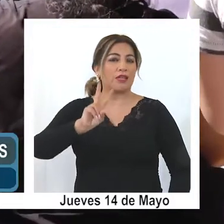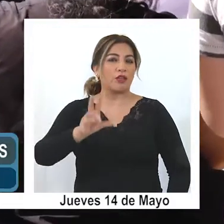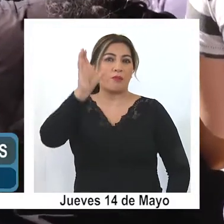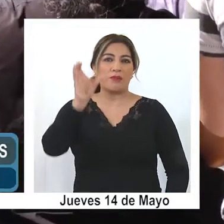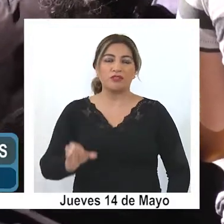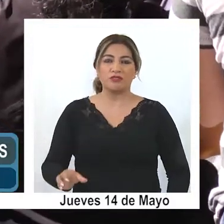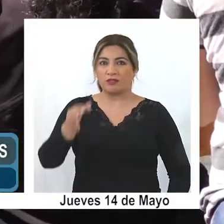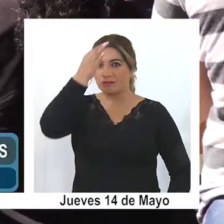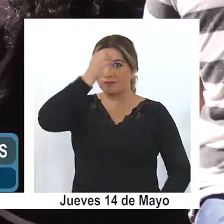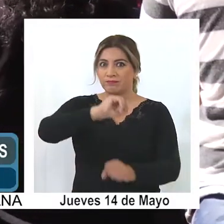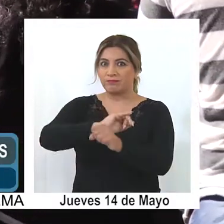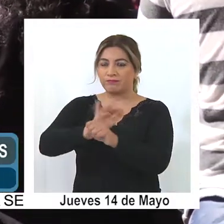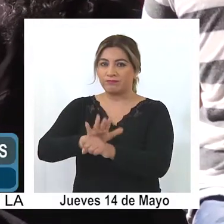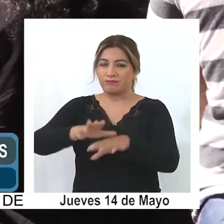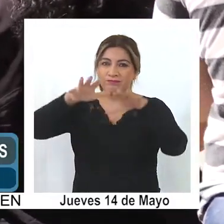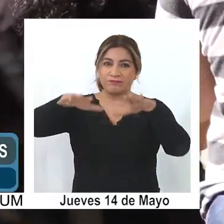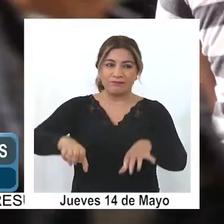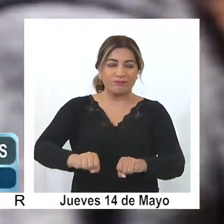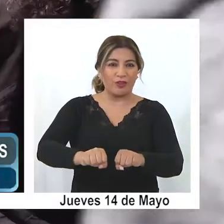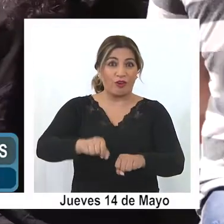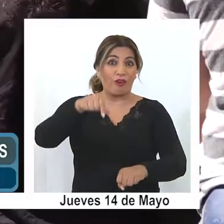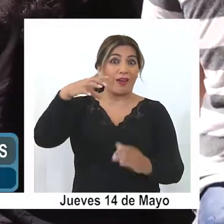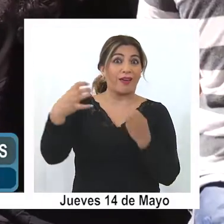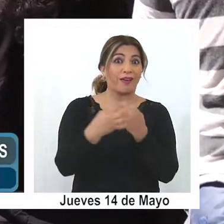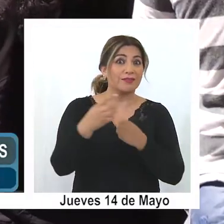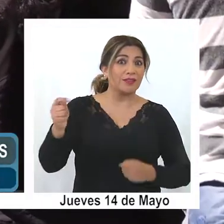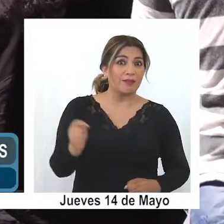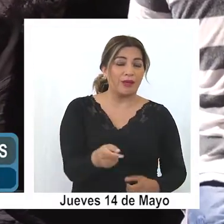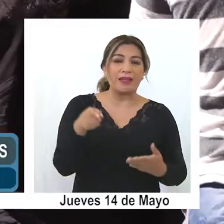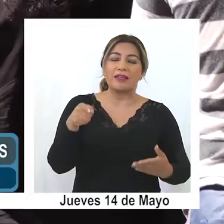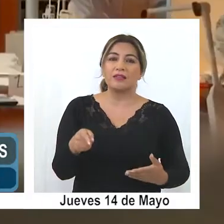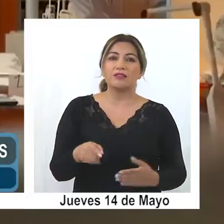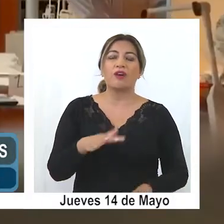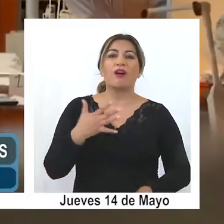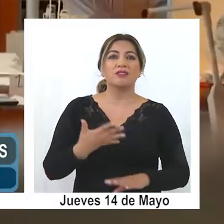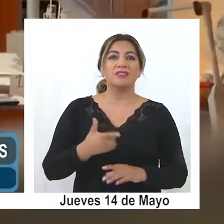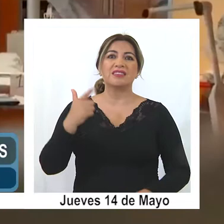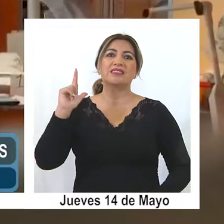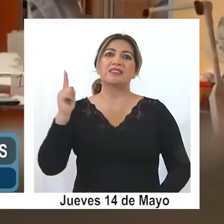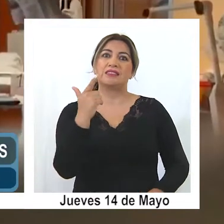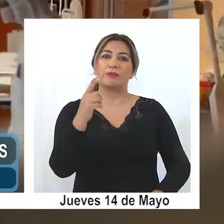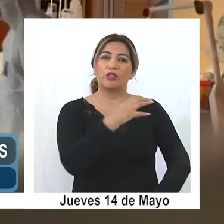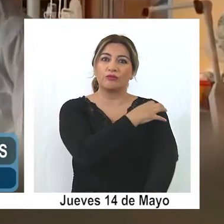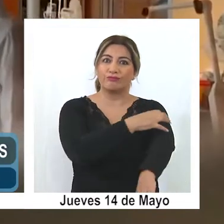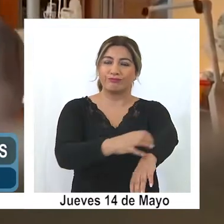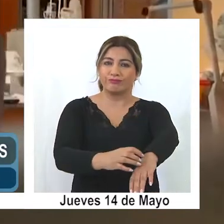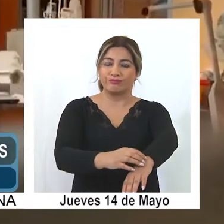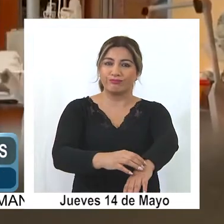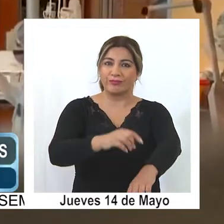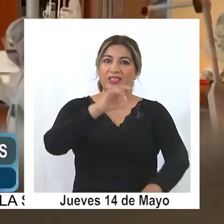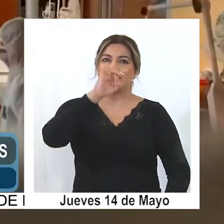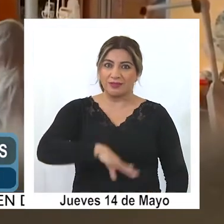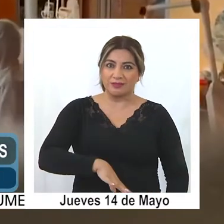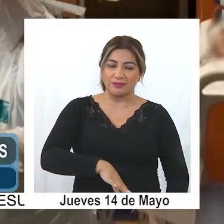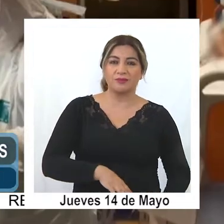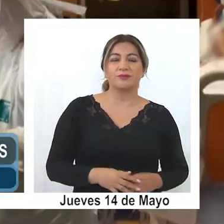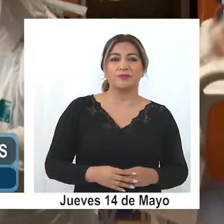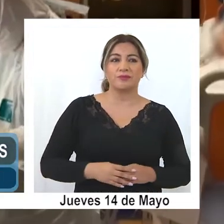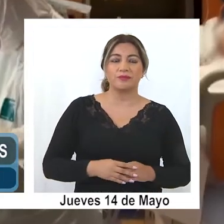positivos de COVID-19 en Tarapacá, lo que la sitúa en el séptimo lugar a nivel nacional. En relación al